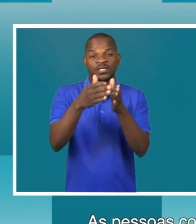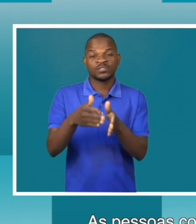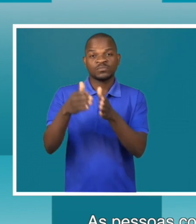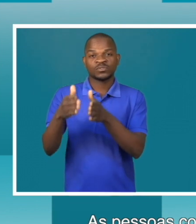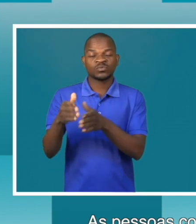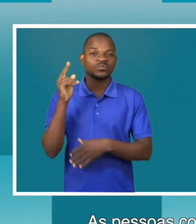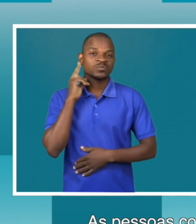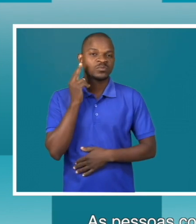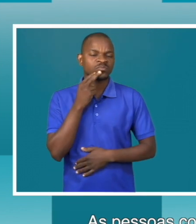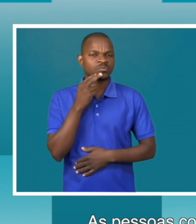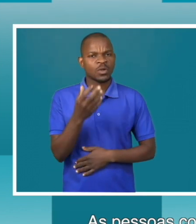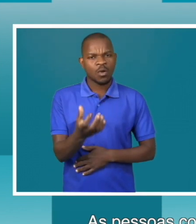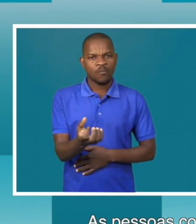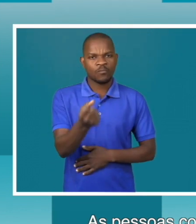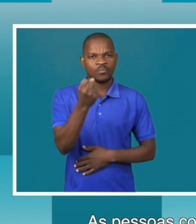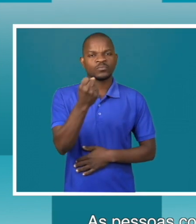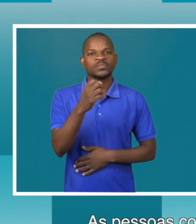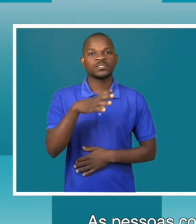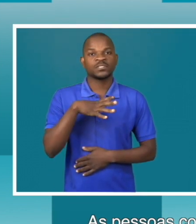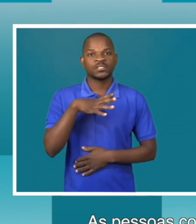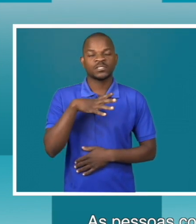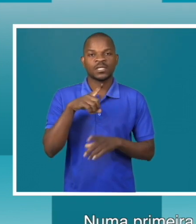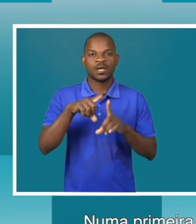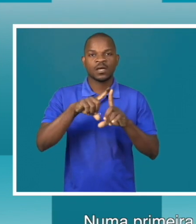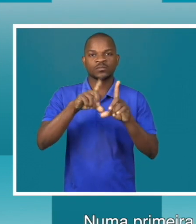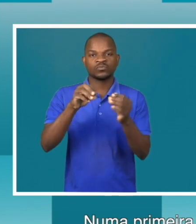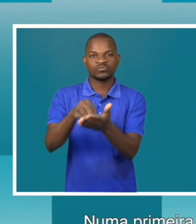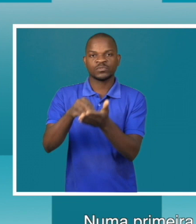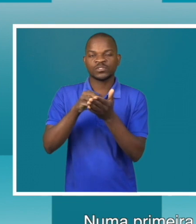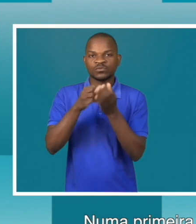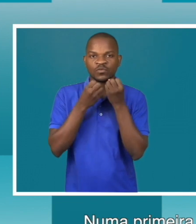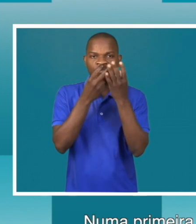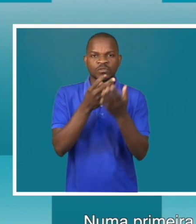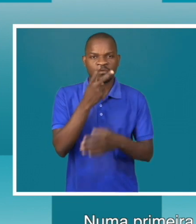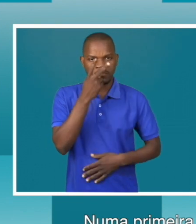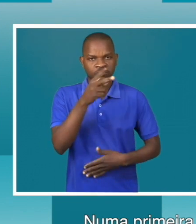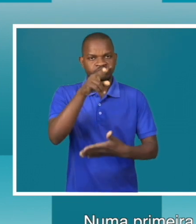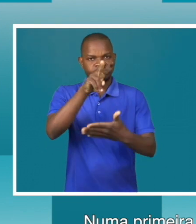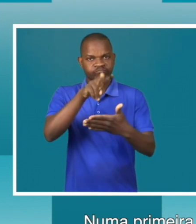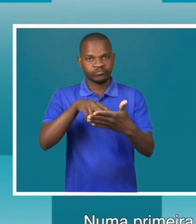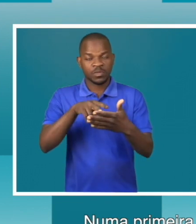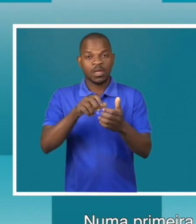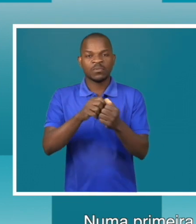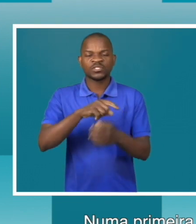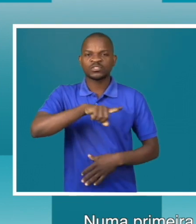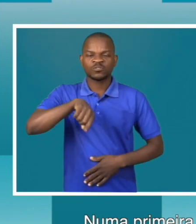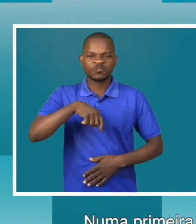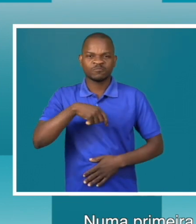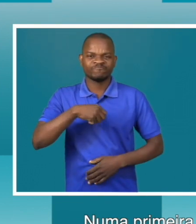ter informação deste website vendo. Numa primeira fase podem ver, mas estamos a trabalhar com a TV surda,